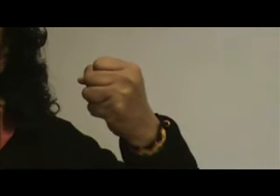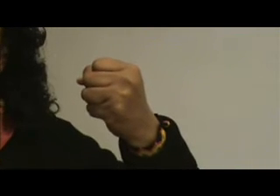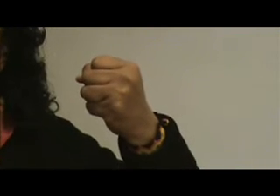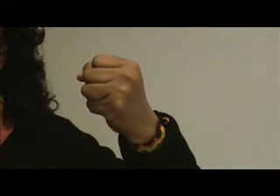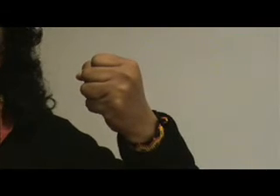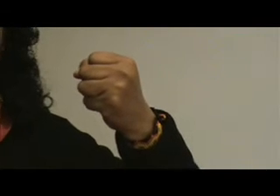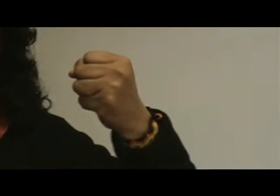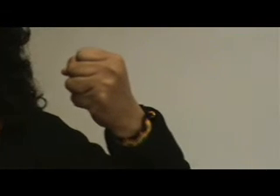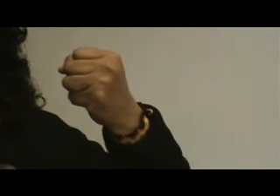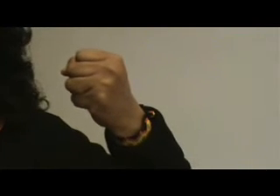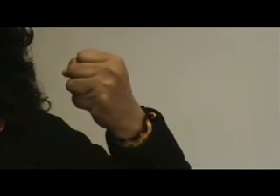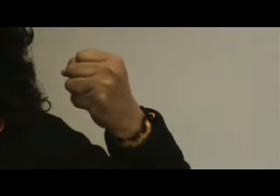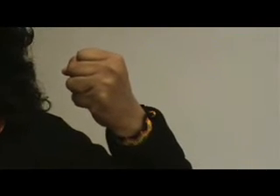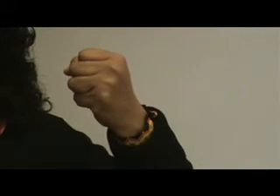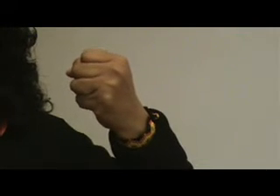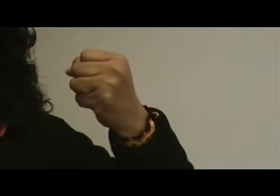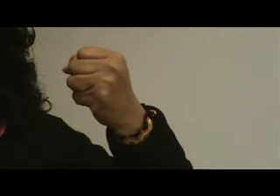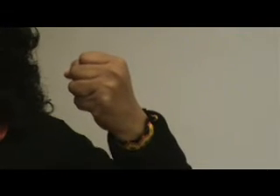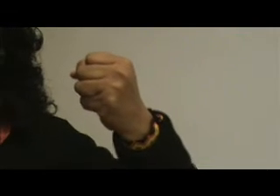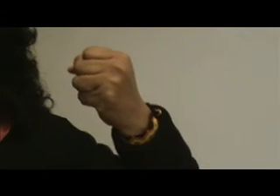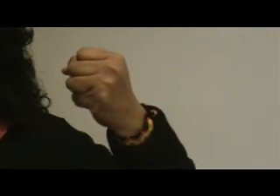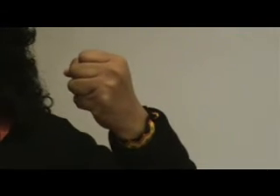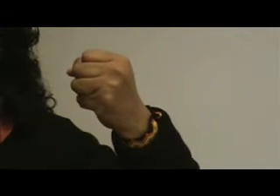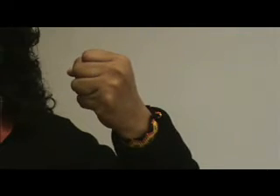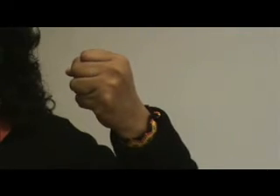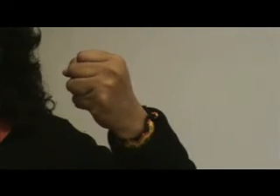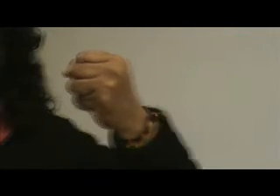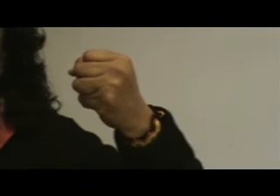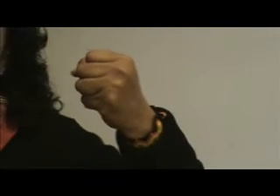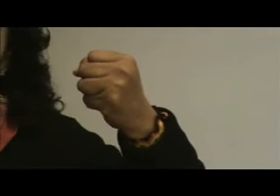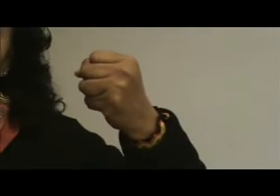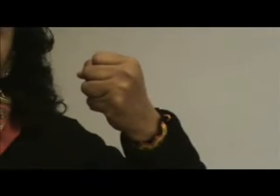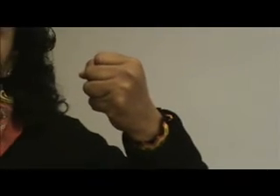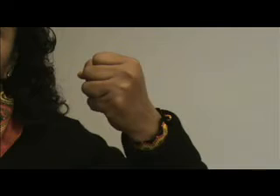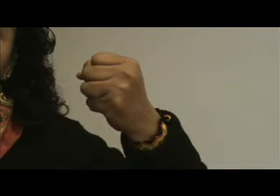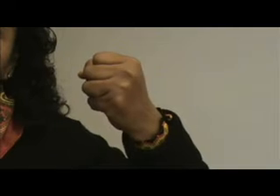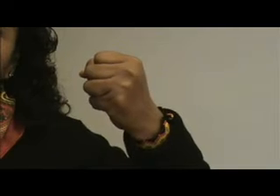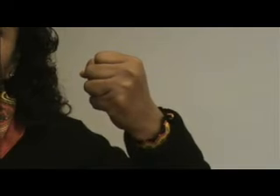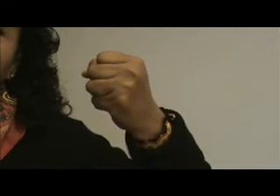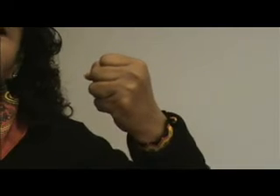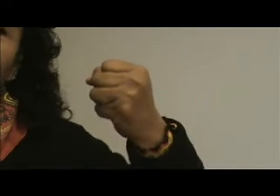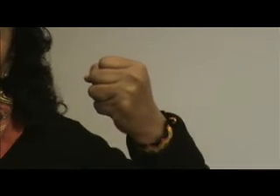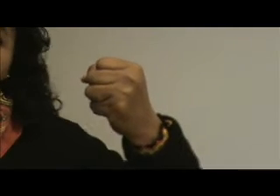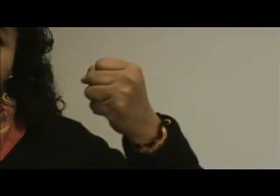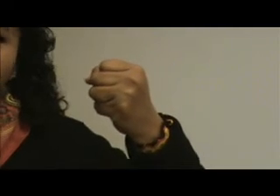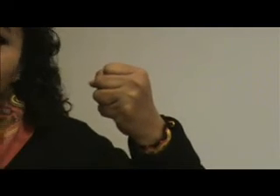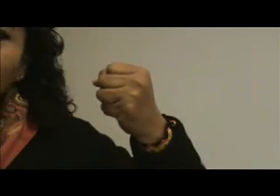en todos los países que dijo Atenco debe ser libre. Finalmente,